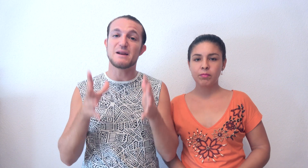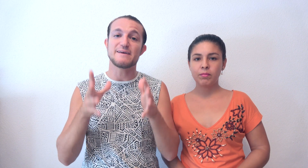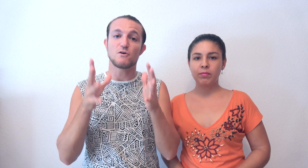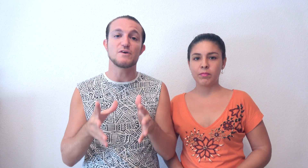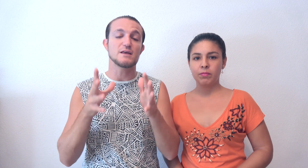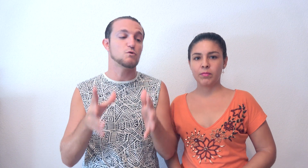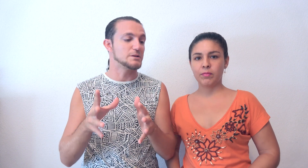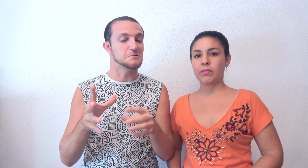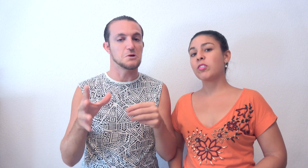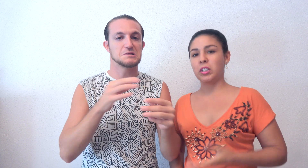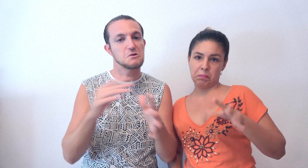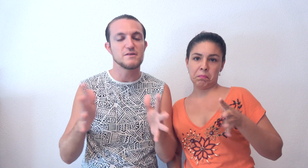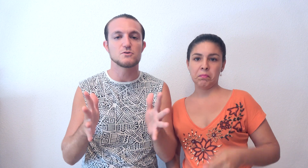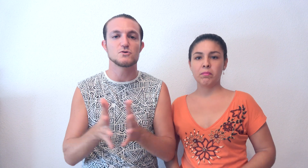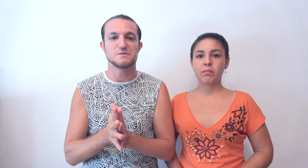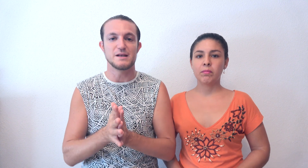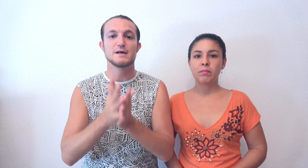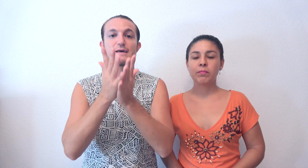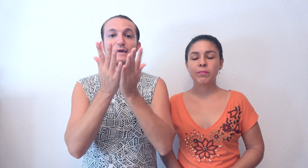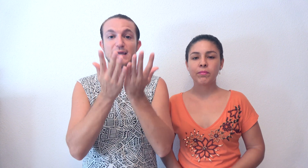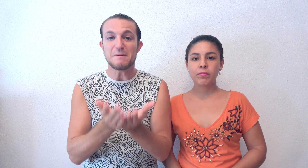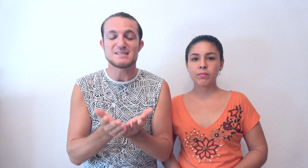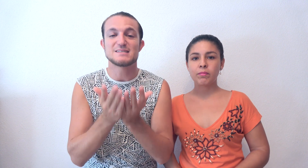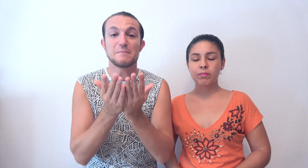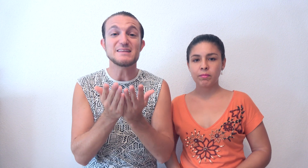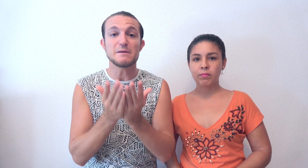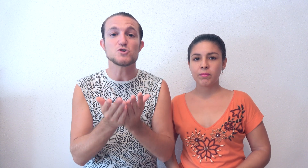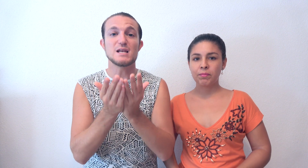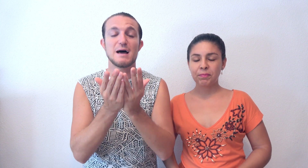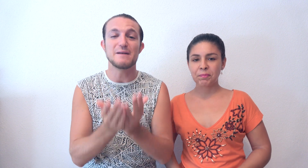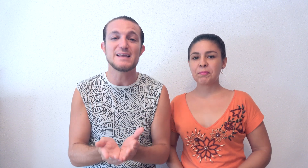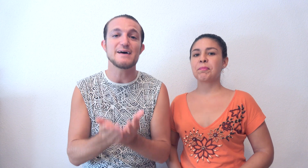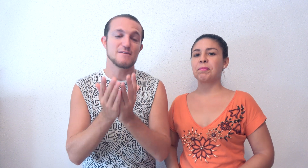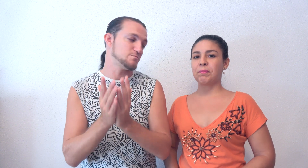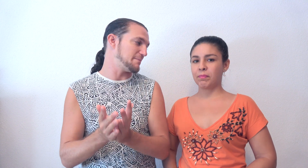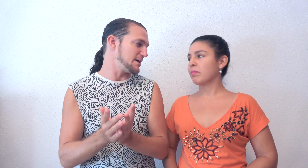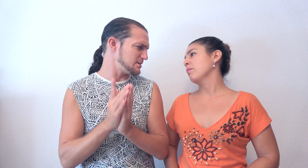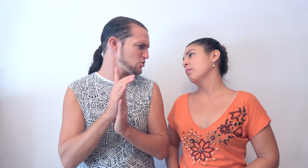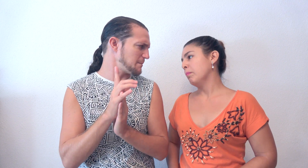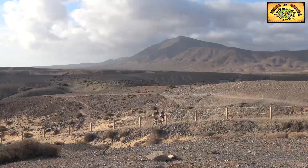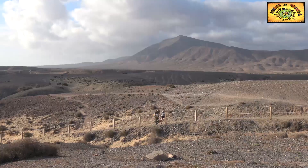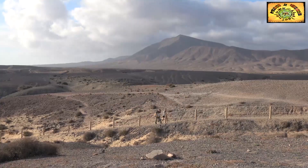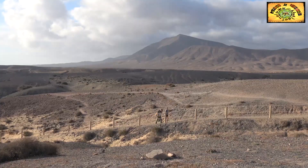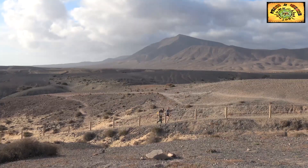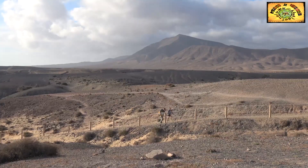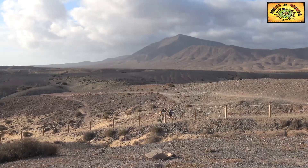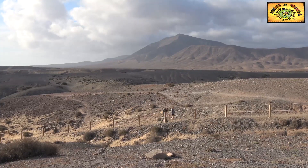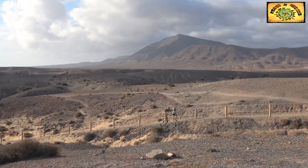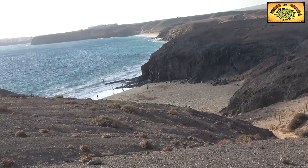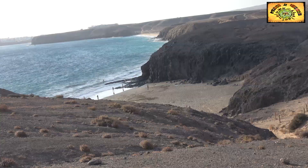Playa de Cofete de Fuerteventura. Sí. Tiene un cierto simil. ¿Qué más? También tenemos la Playa de los Papagayo, ¿verdad? Sí, Papagayo. Es un